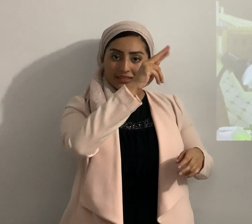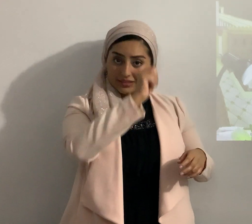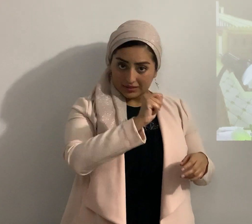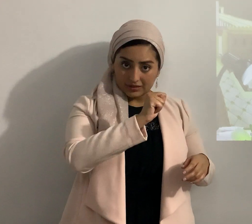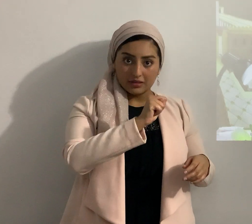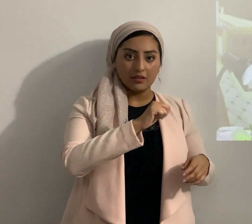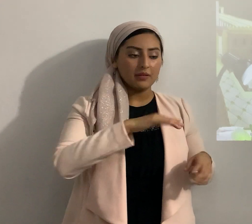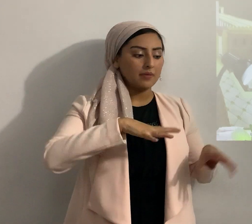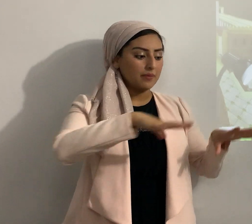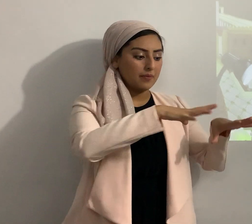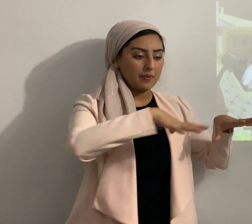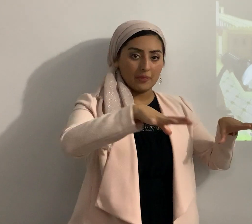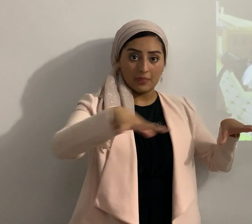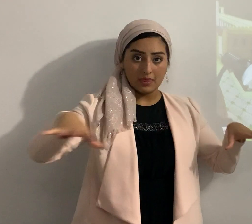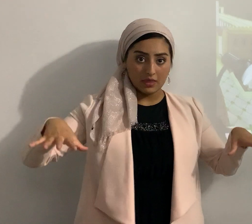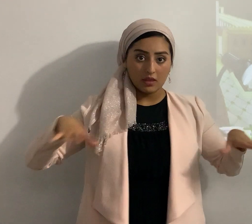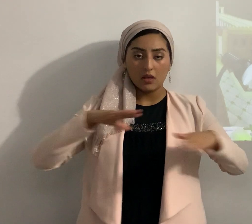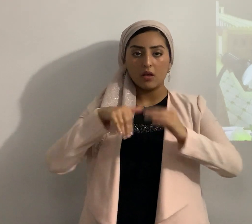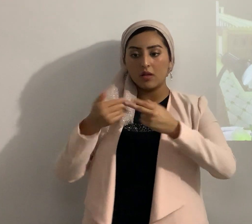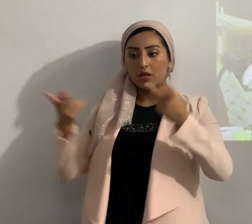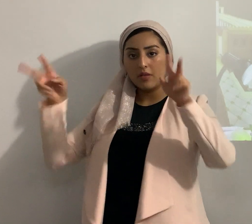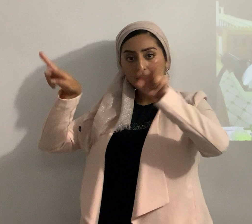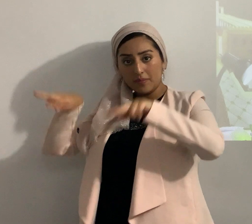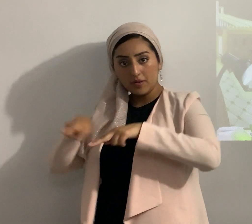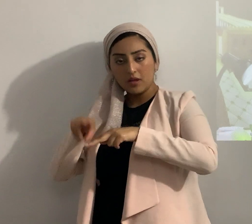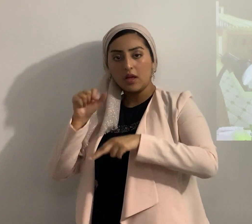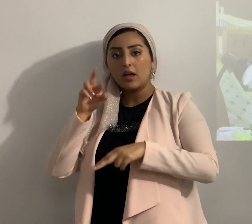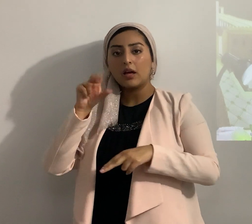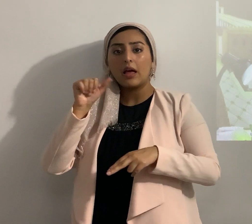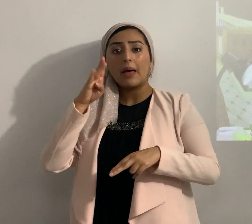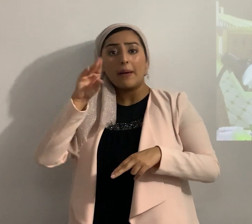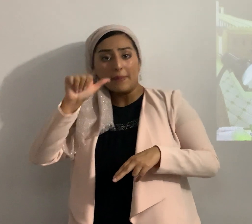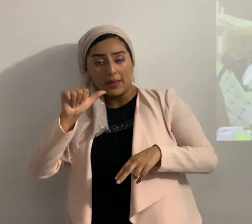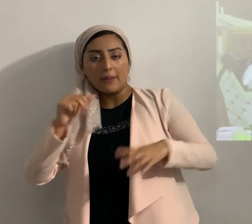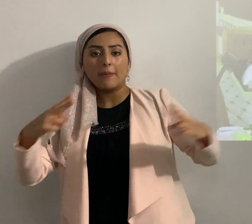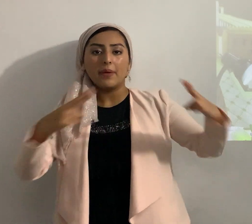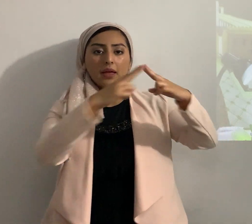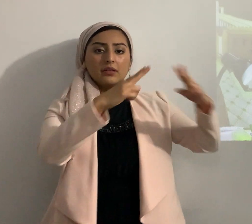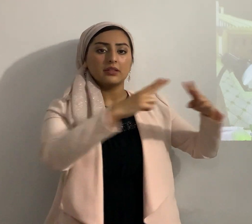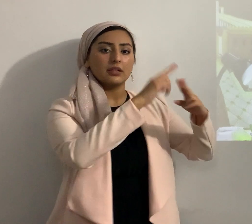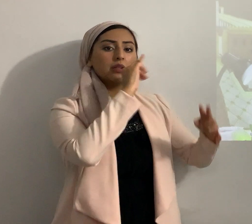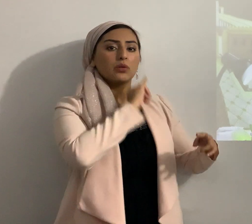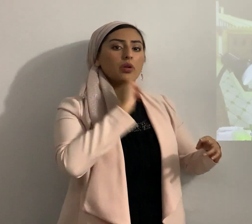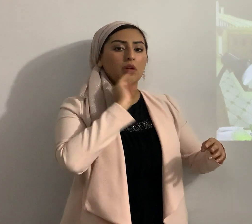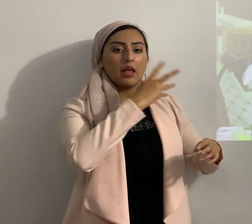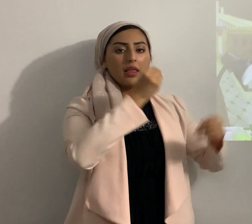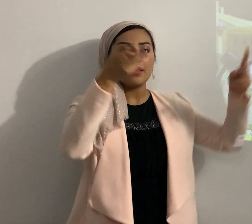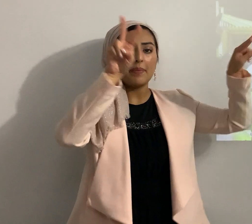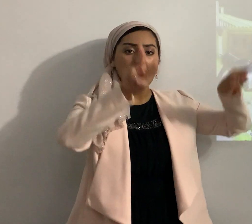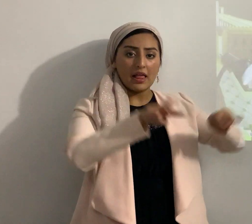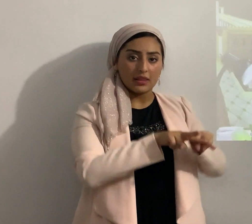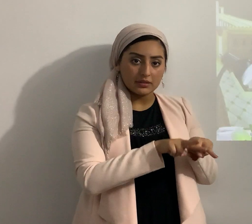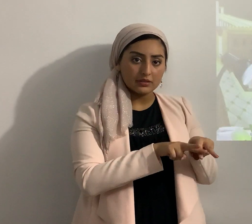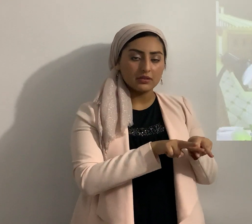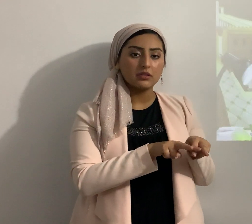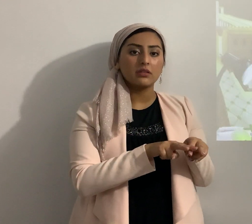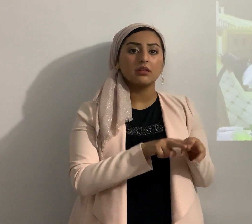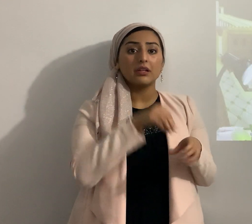de Egipto desde luego los llanos el Arabá las montañas de Israel y sus valles y de hecho en ese desierto del